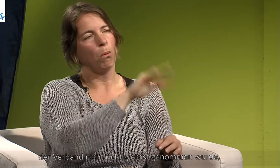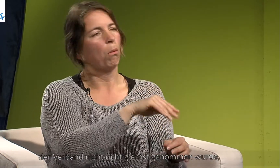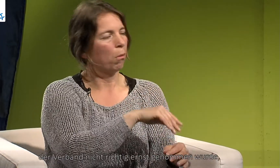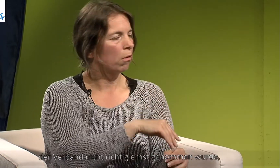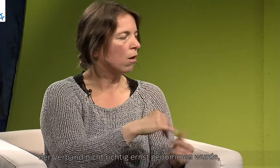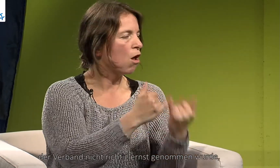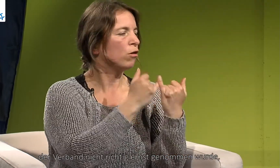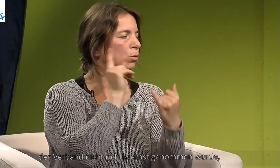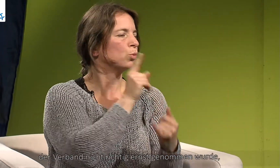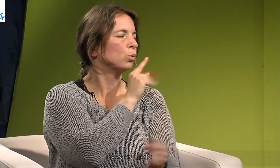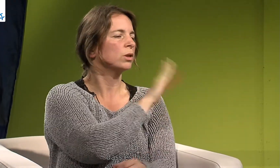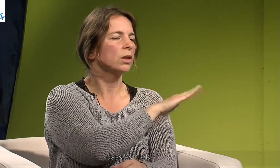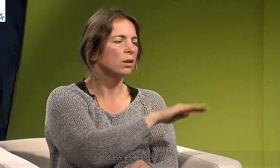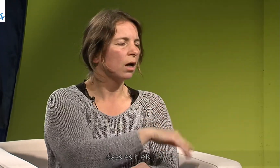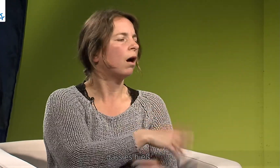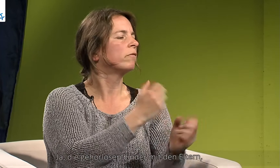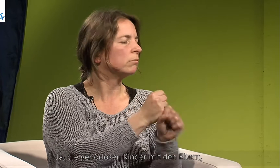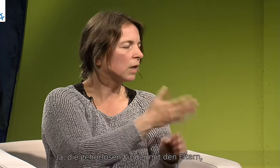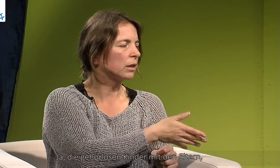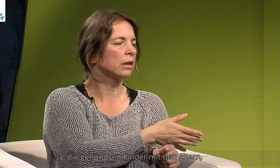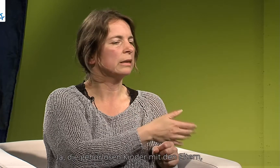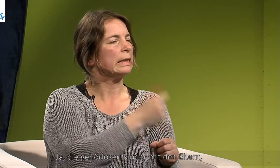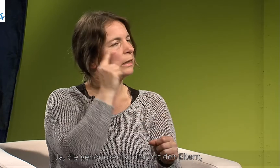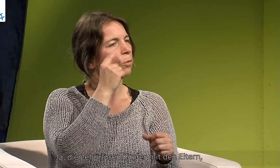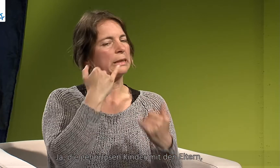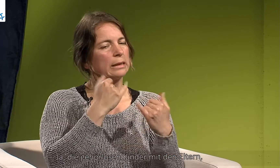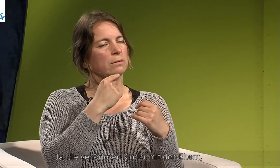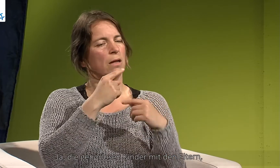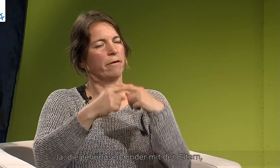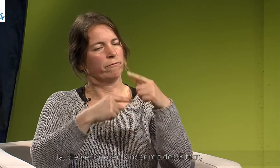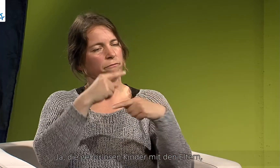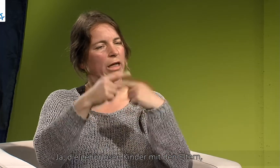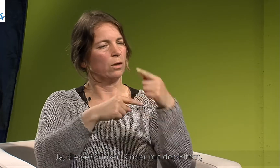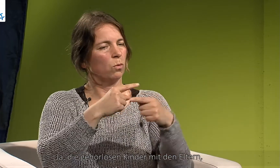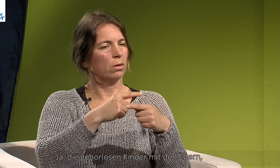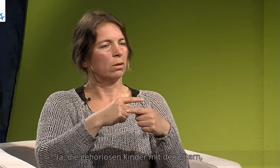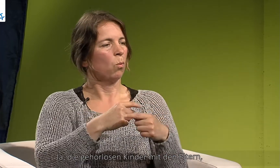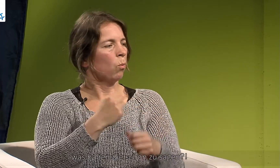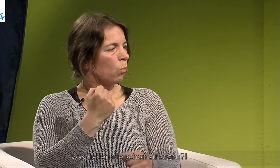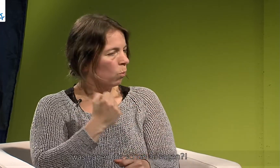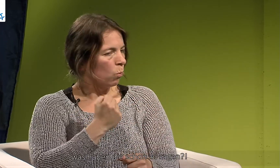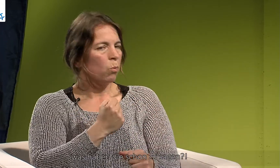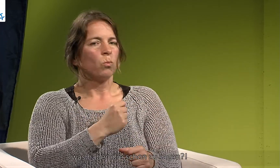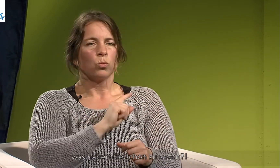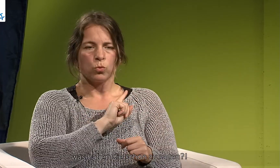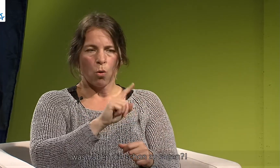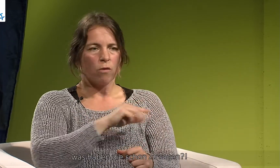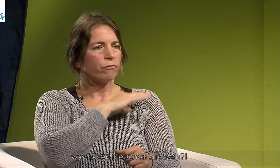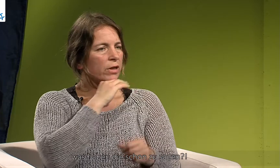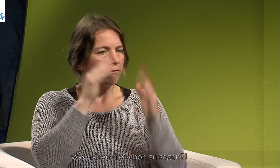richtig ernst genommen wurde, dass es so hieß, ja, die gehörlosen Kinder mit ihren Eltern, also ja, was haben die schon zu